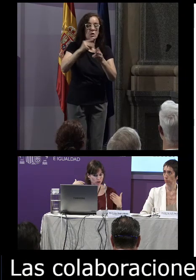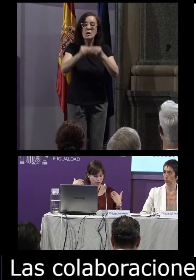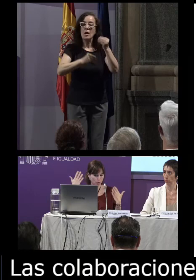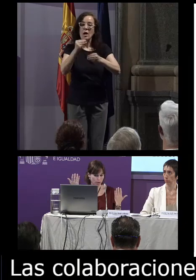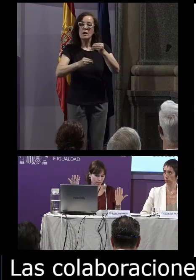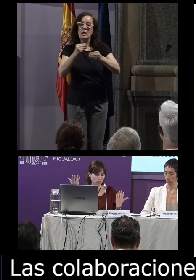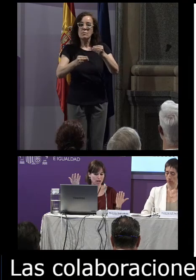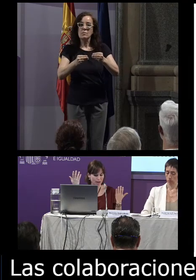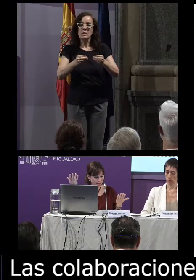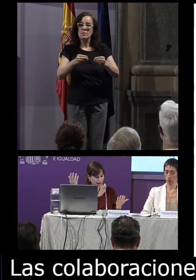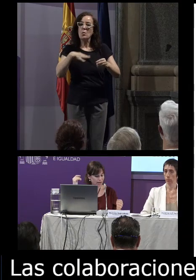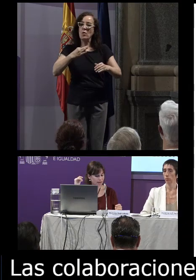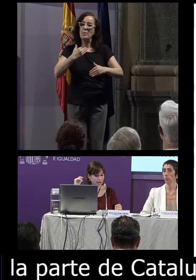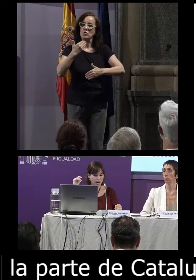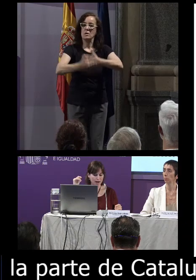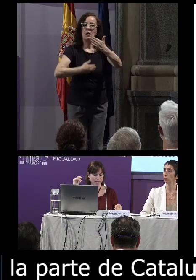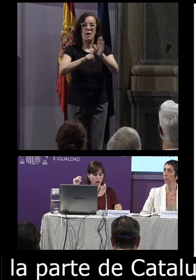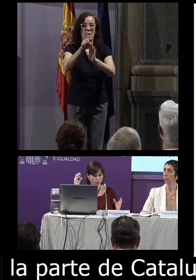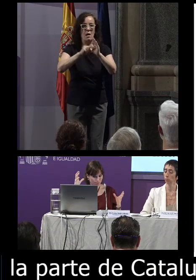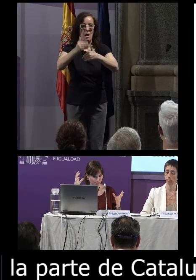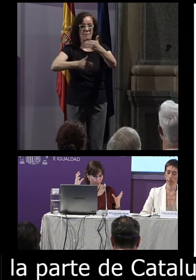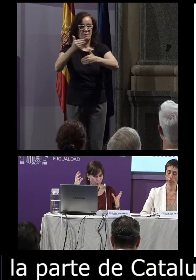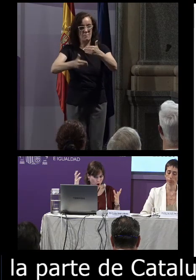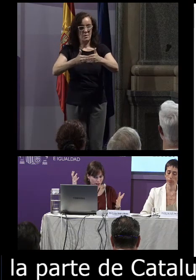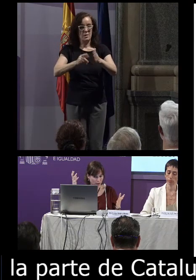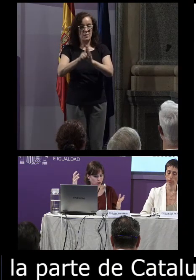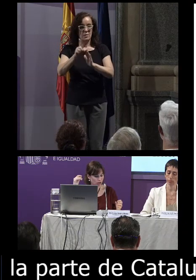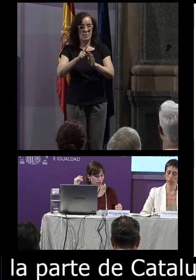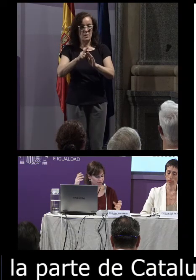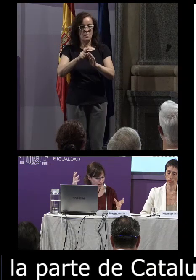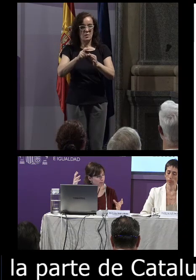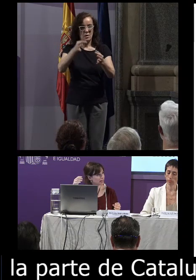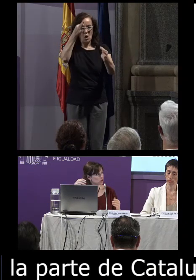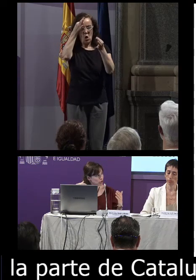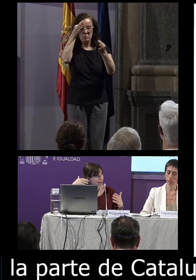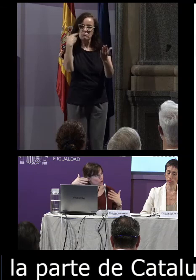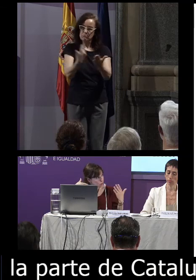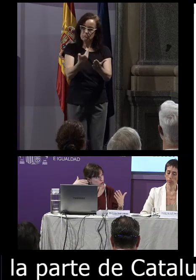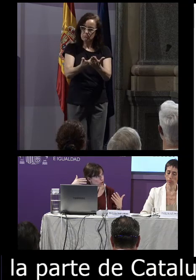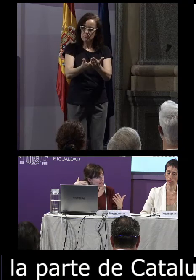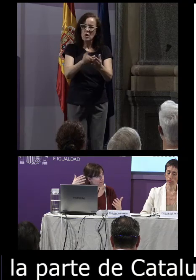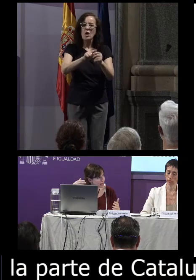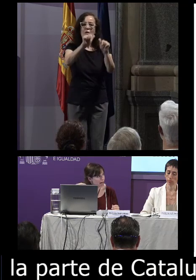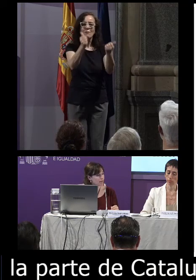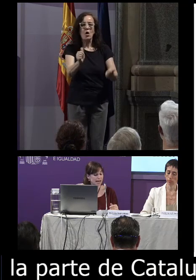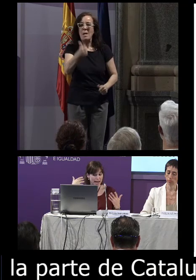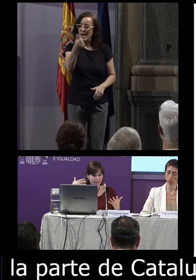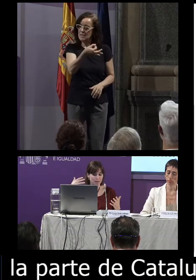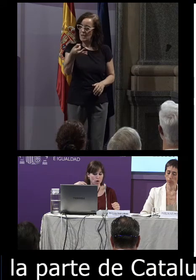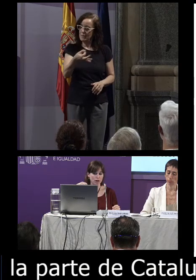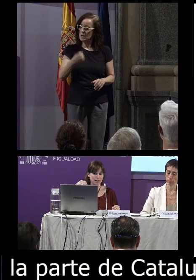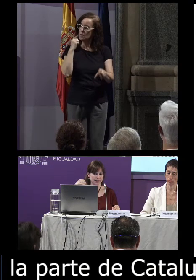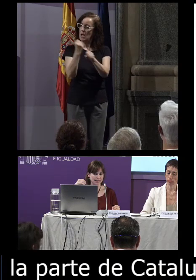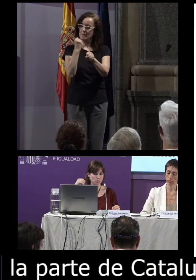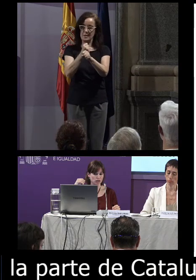podamos avanzar con criterios fiables y de modo mucho más eficaz en el